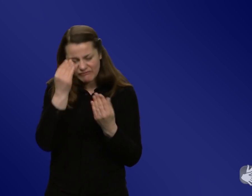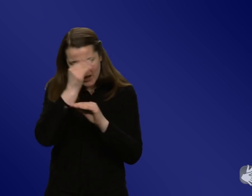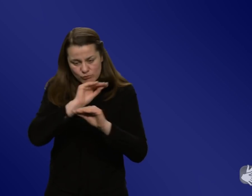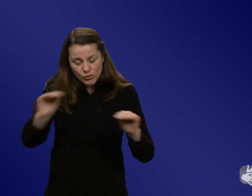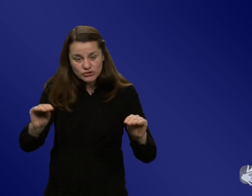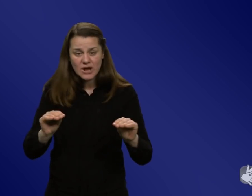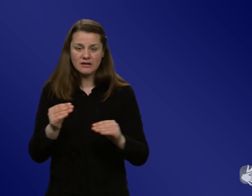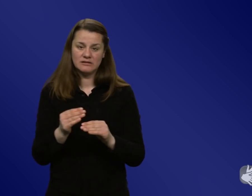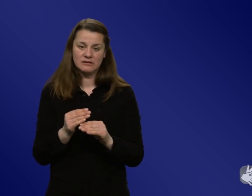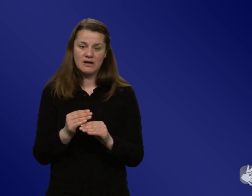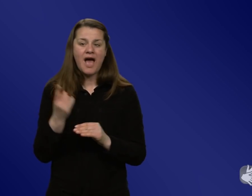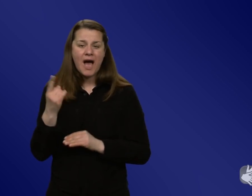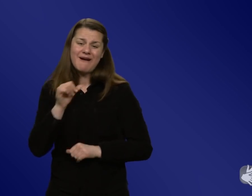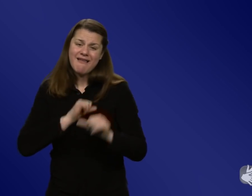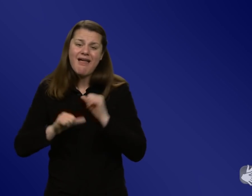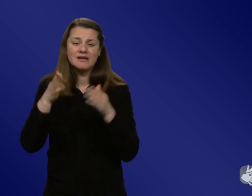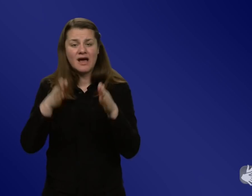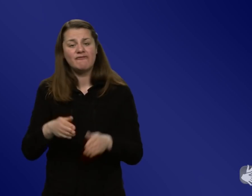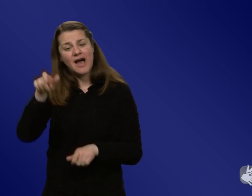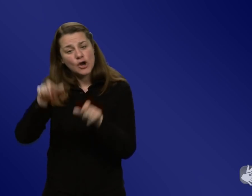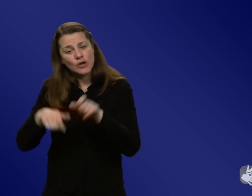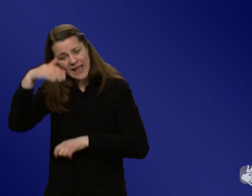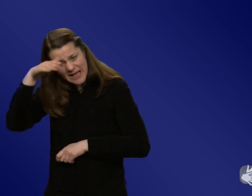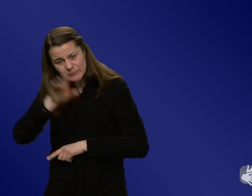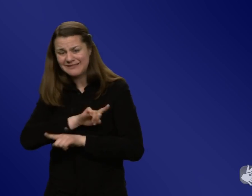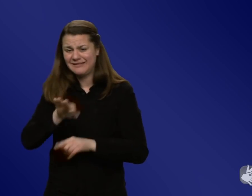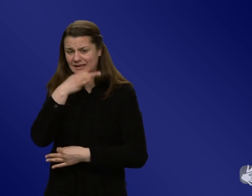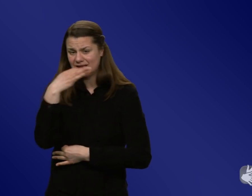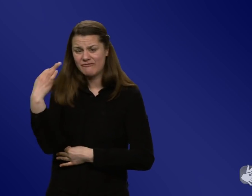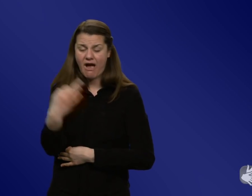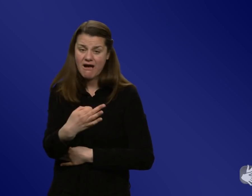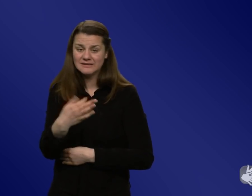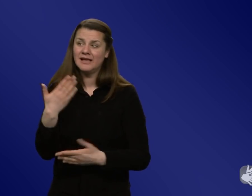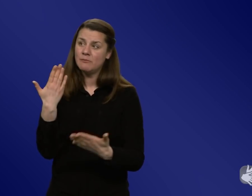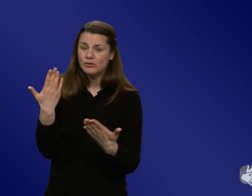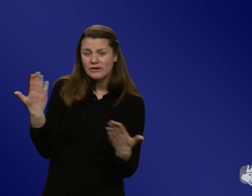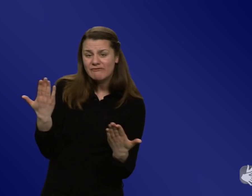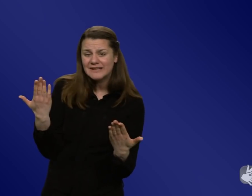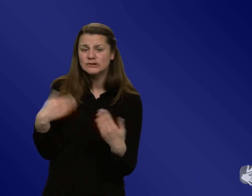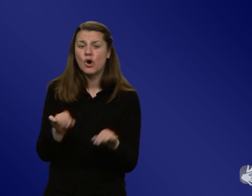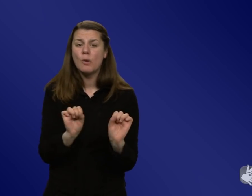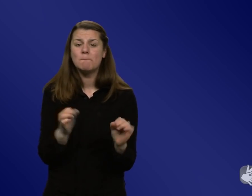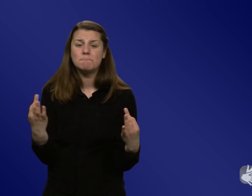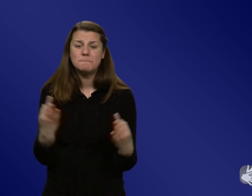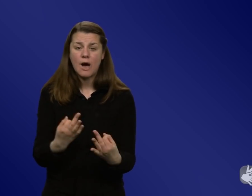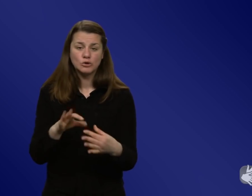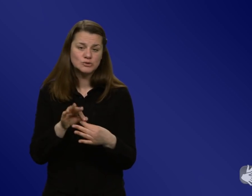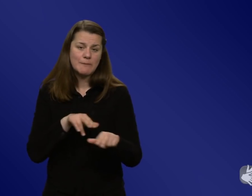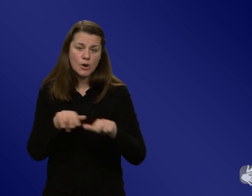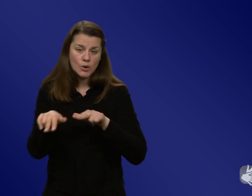eben zu wenig gefragt wurden. Was für Strukturen also braucht man noch, so rein organisatorisch? Also ich glaube,